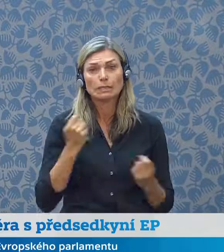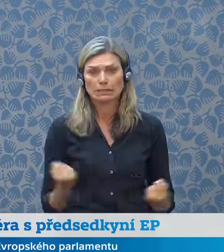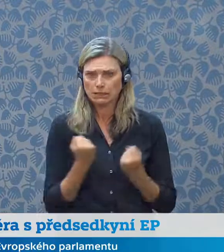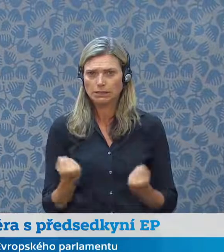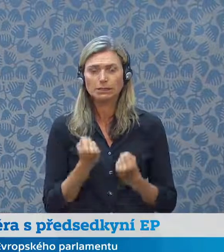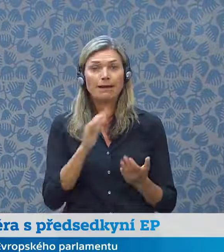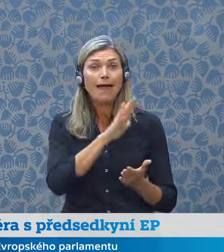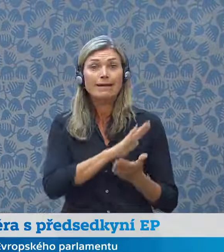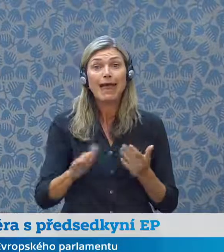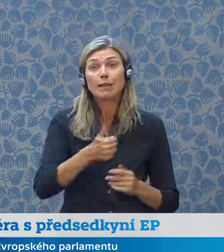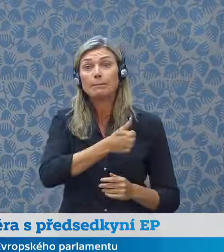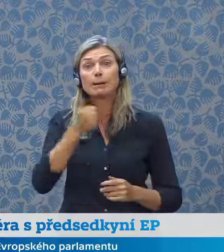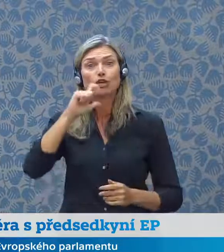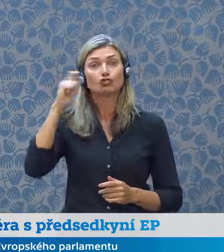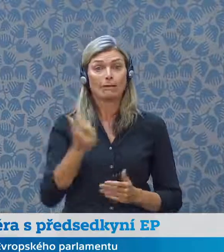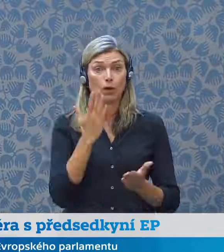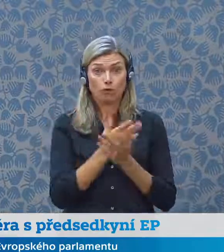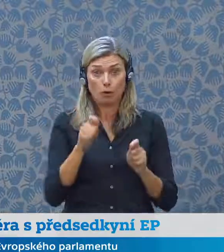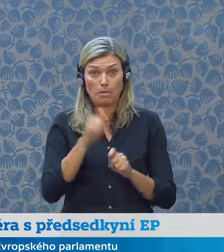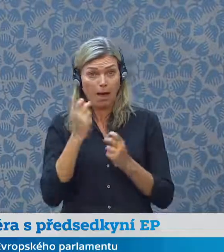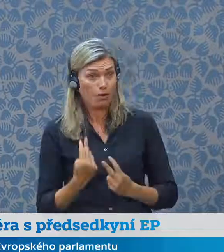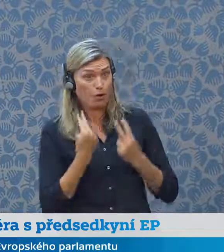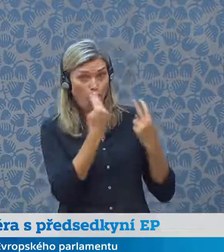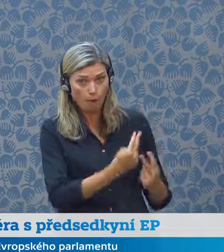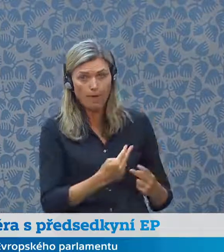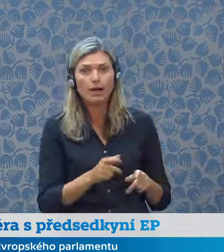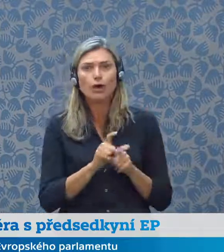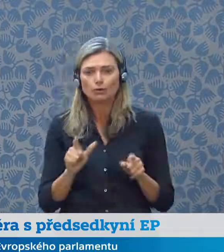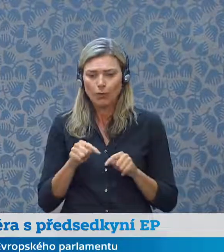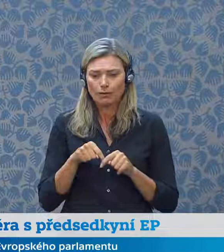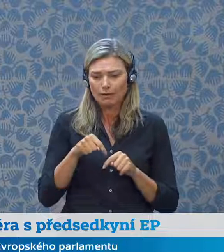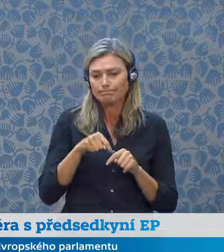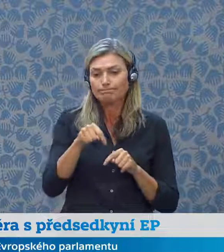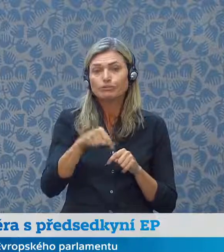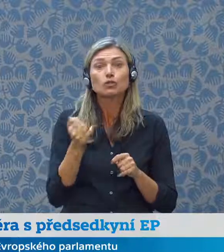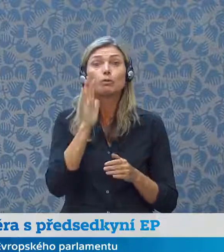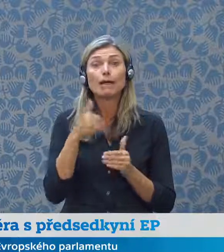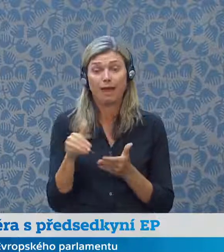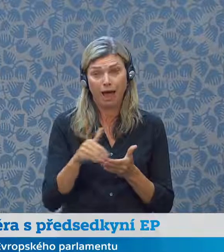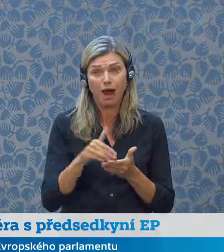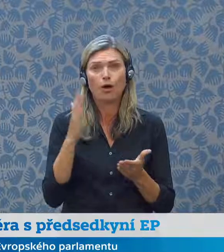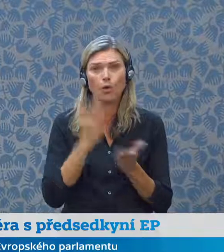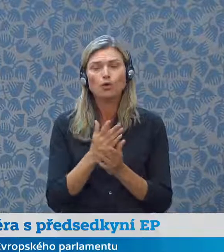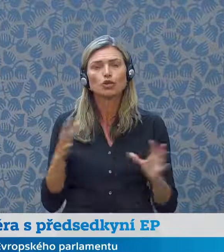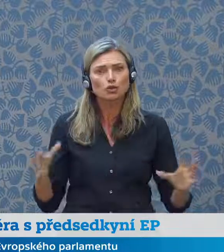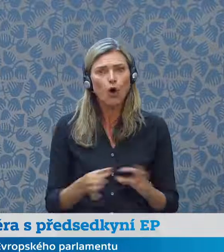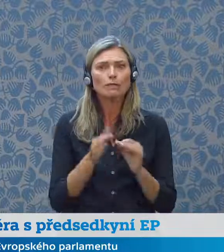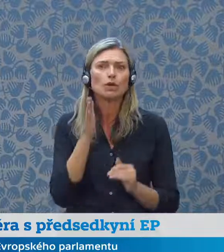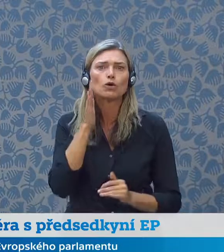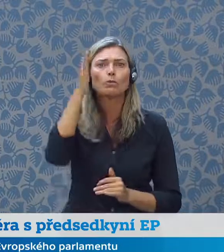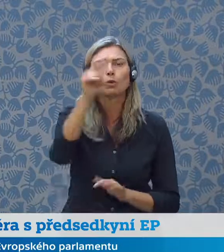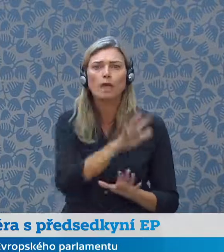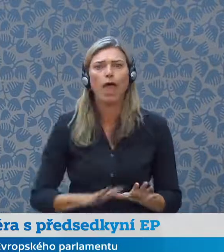zahájení 1. července, protože to, co uděláme v nadcházejících měsících, bude utvářet budoucnost naší Evropy.